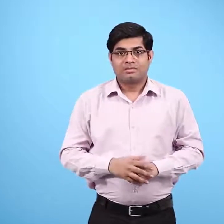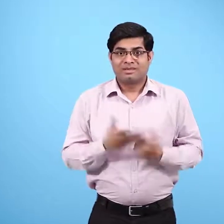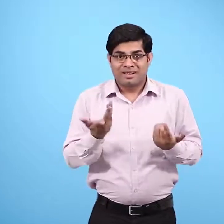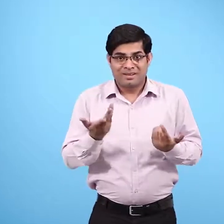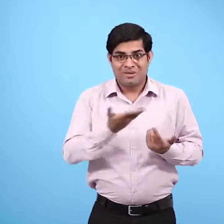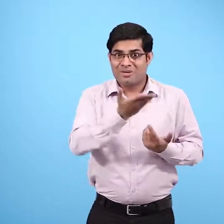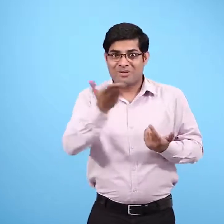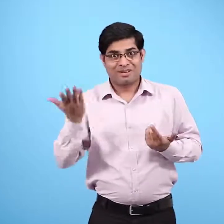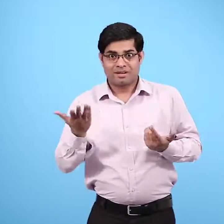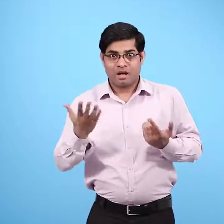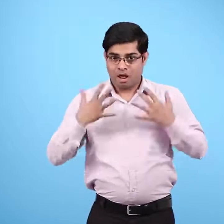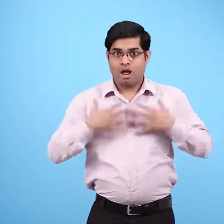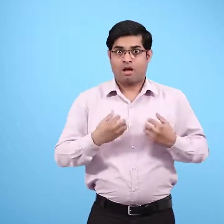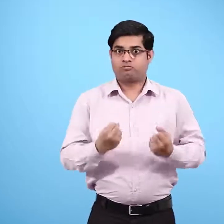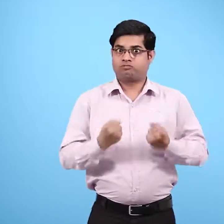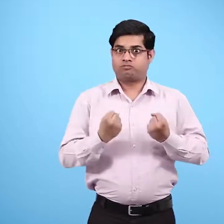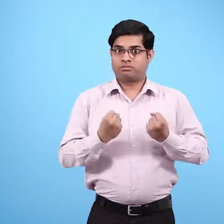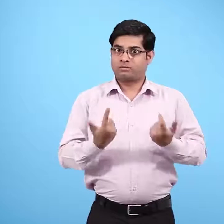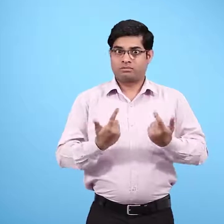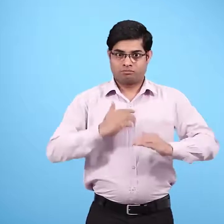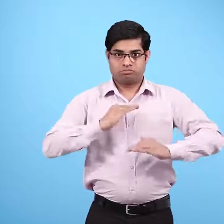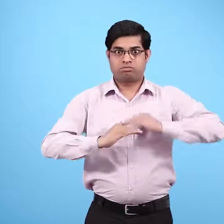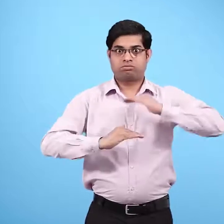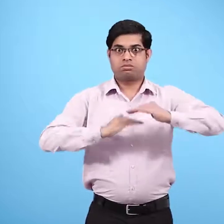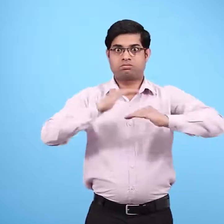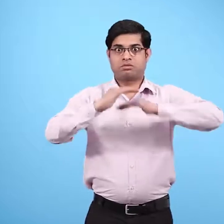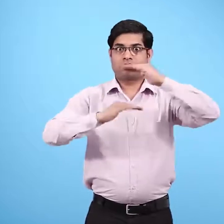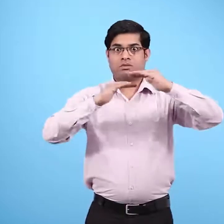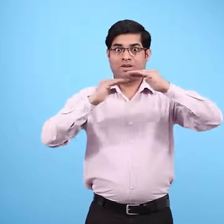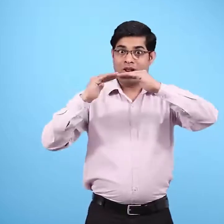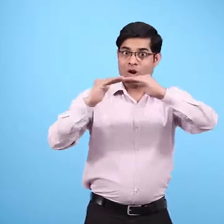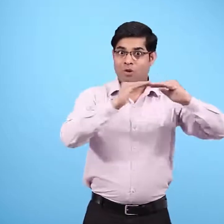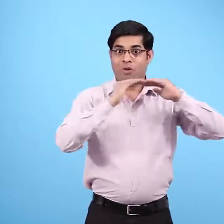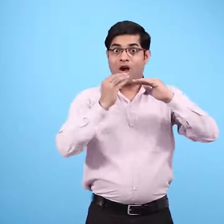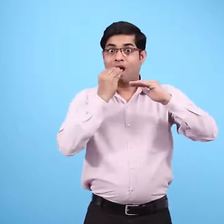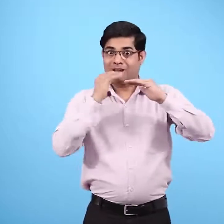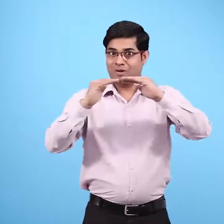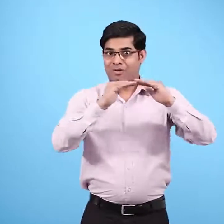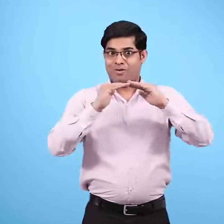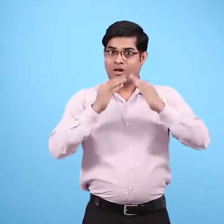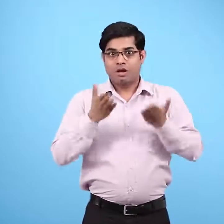उन्हें ठीक तरह से बढ़ने के लिए जितना खाना चाहिए उतना भी नहीं मिलता